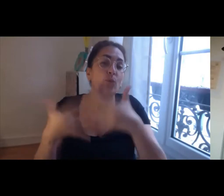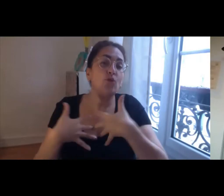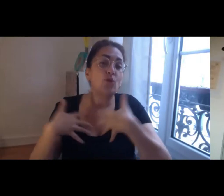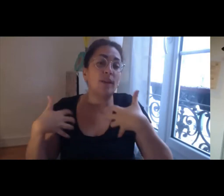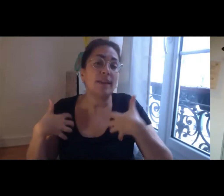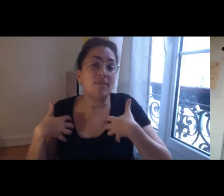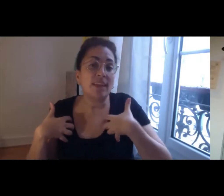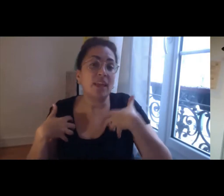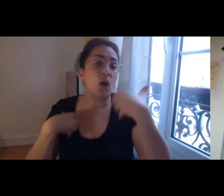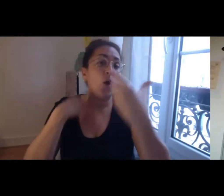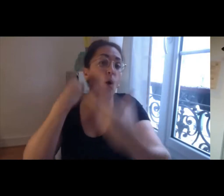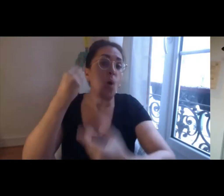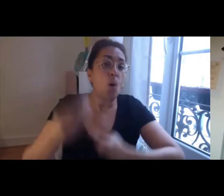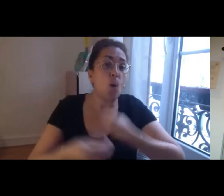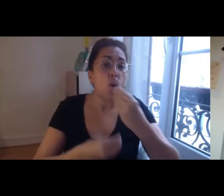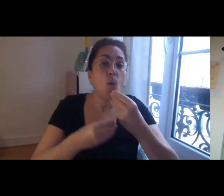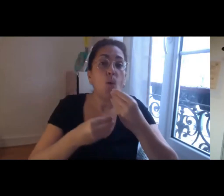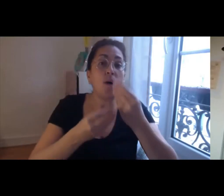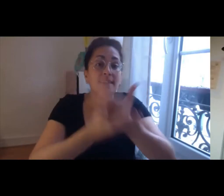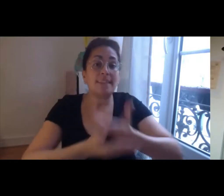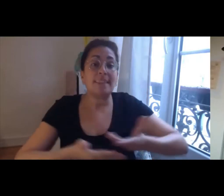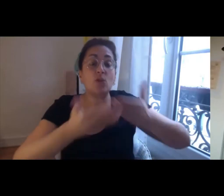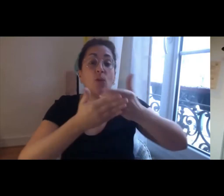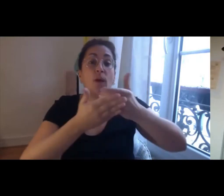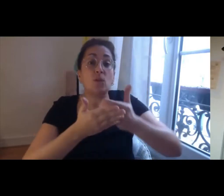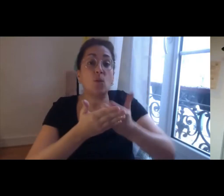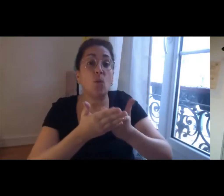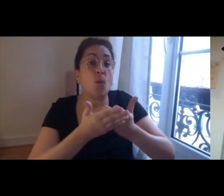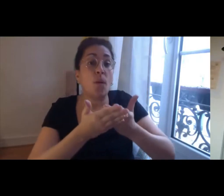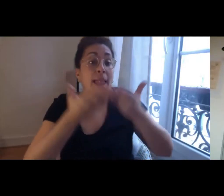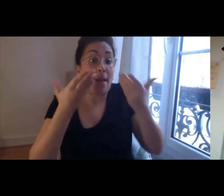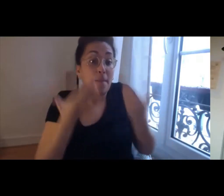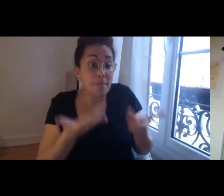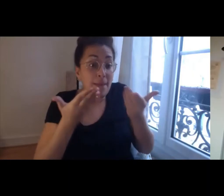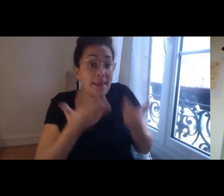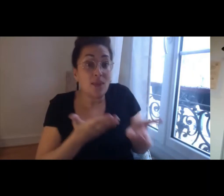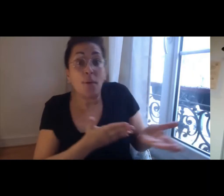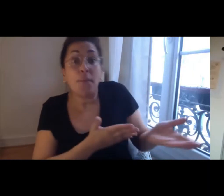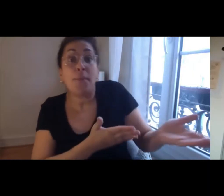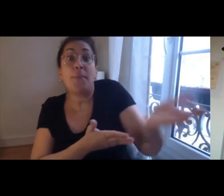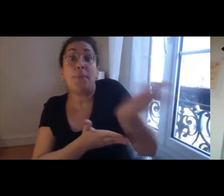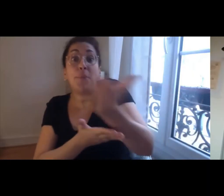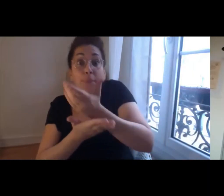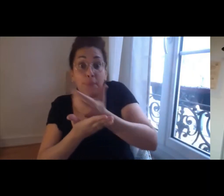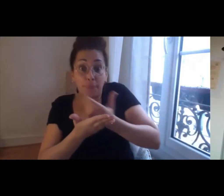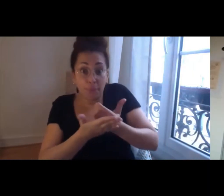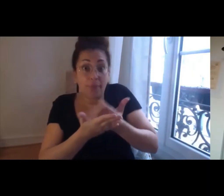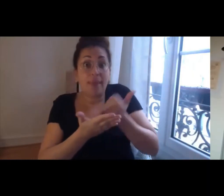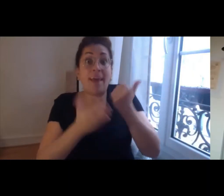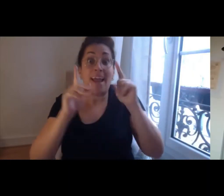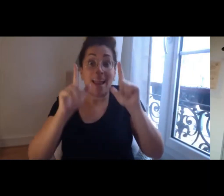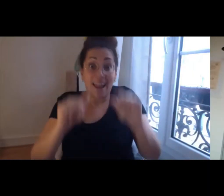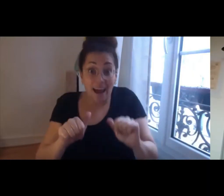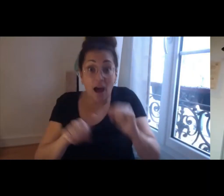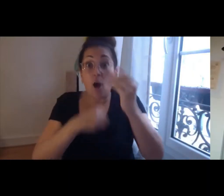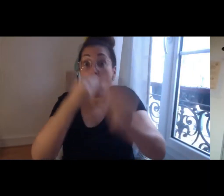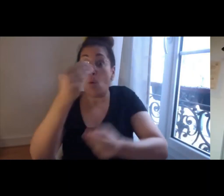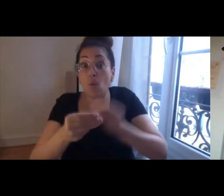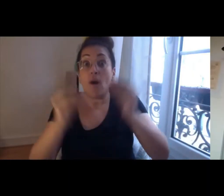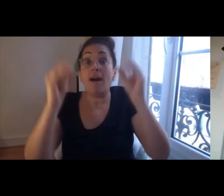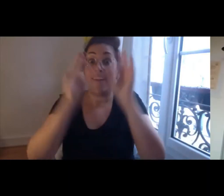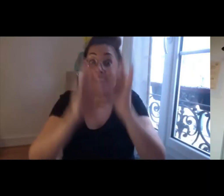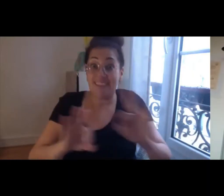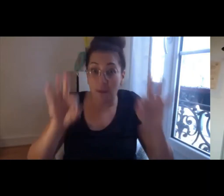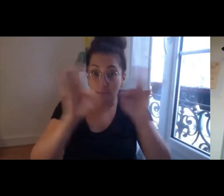le premier travail qui est à faire c'est de voir en fait ce qu'il existe déjà sur ce sujet comment ce sujet a été